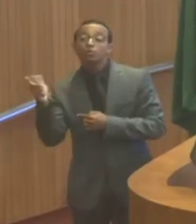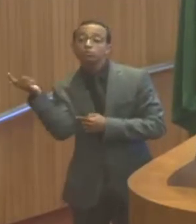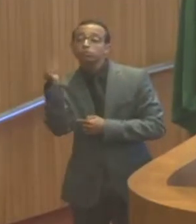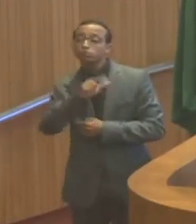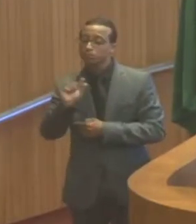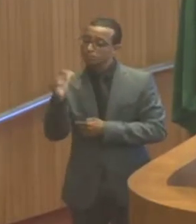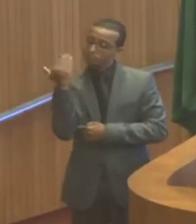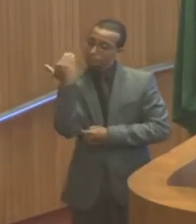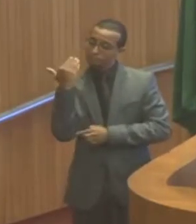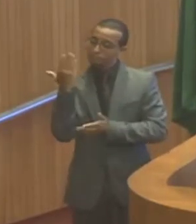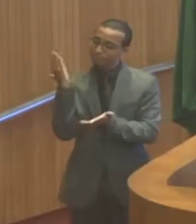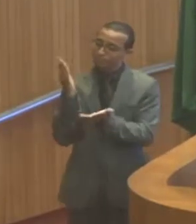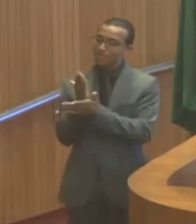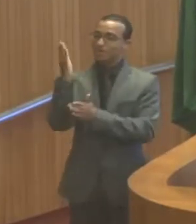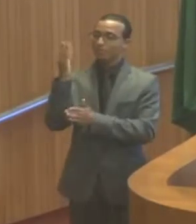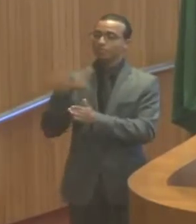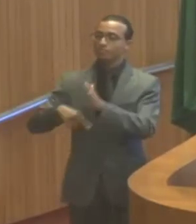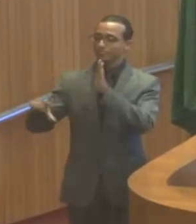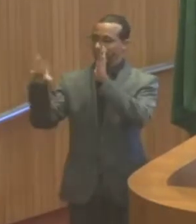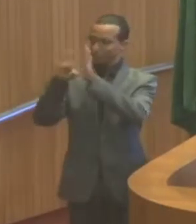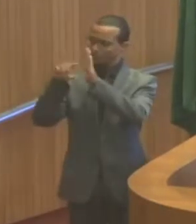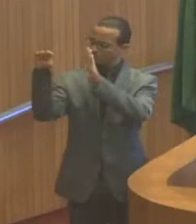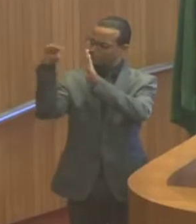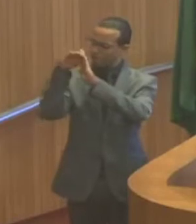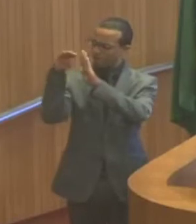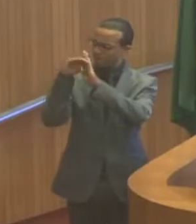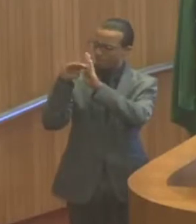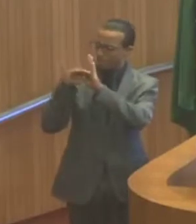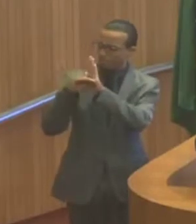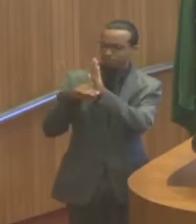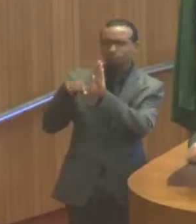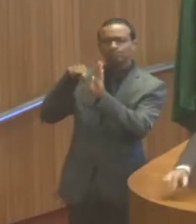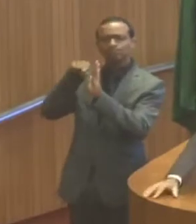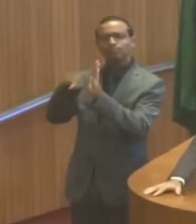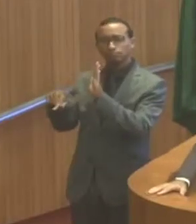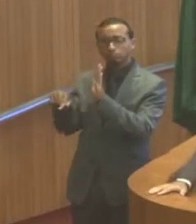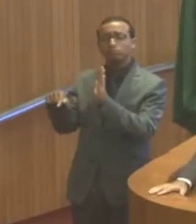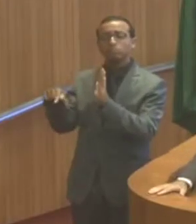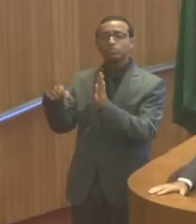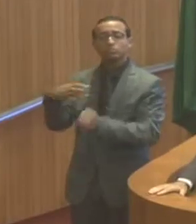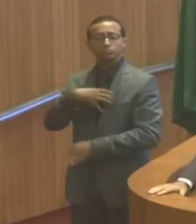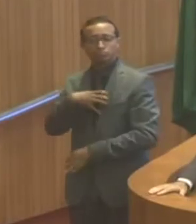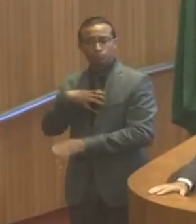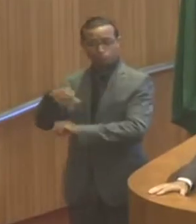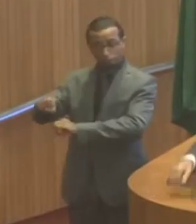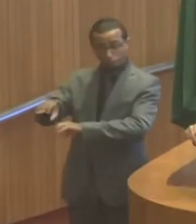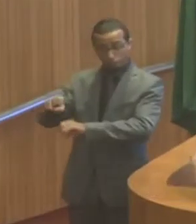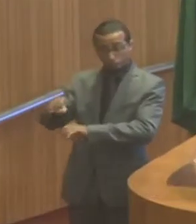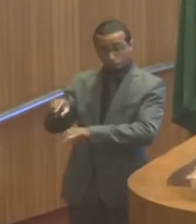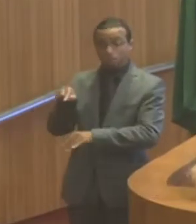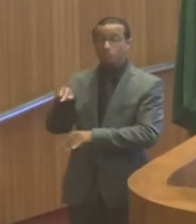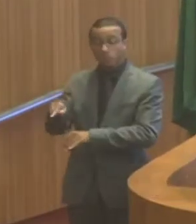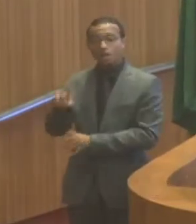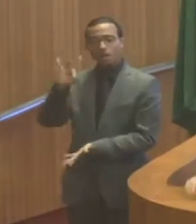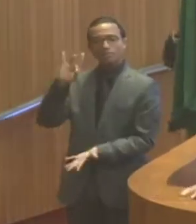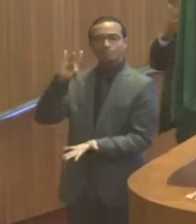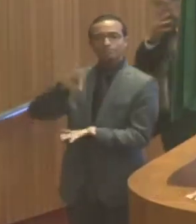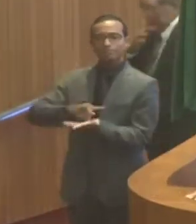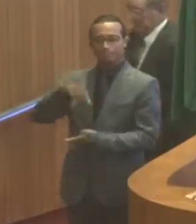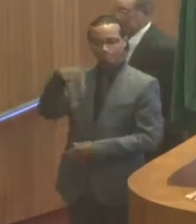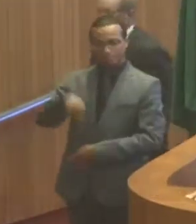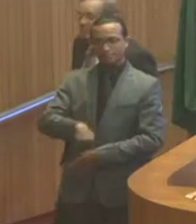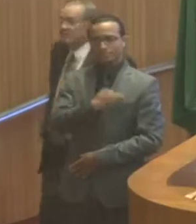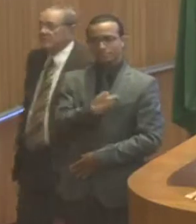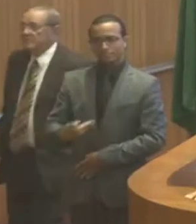recente por essa Casa de uma lei que torna essa modalidade de ensino o modelo oficial do Governo do